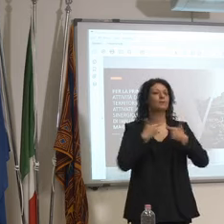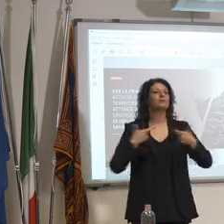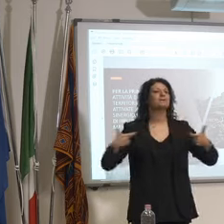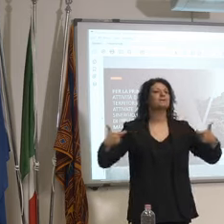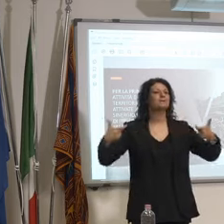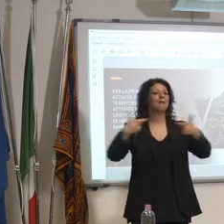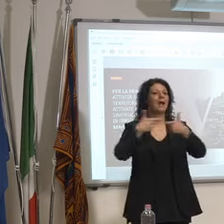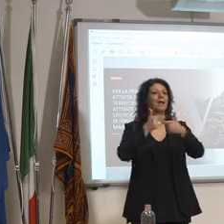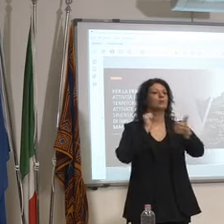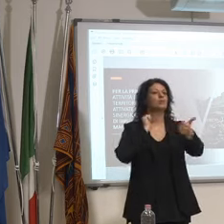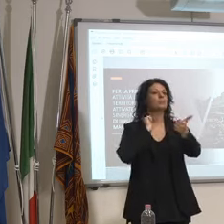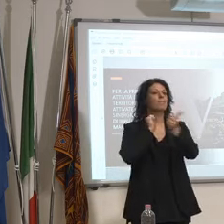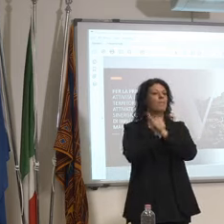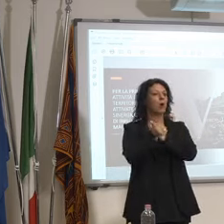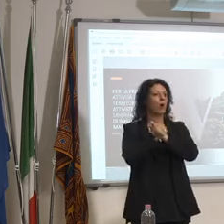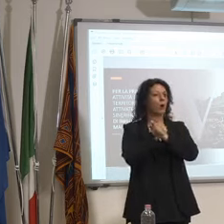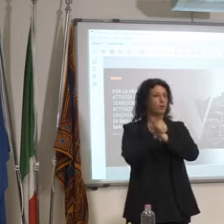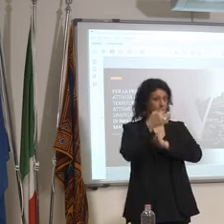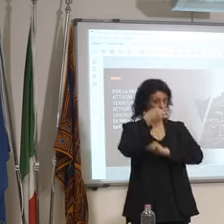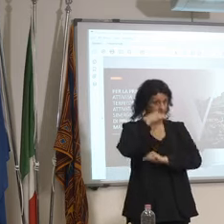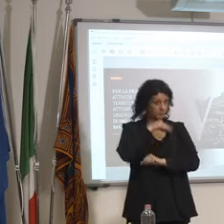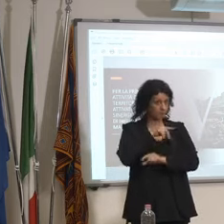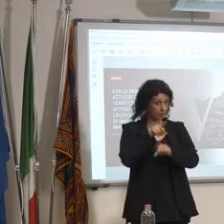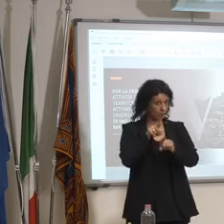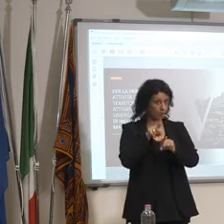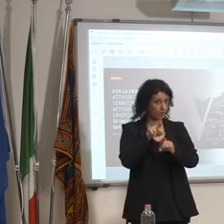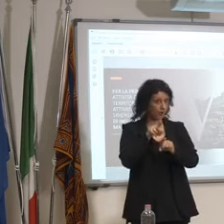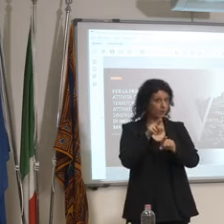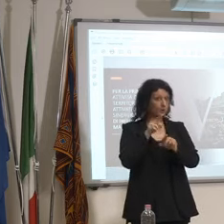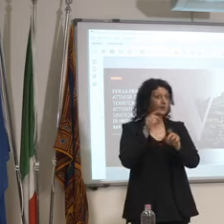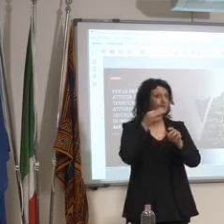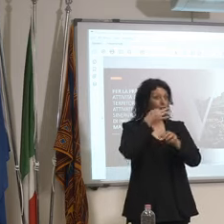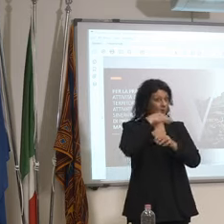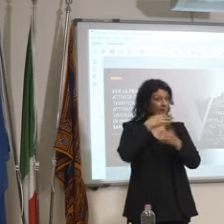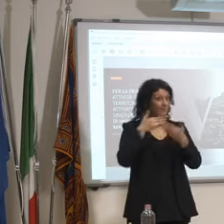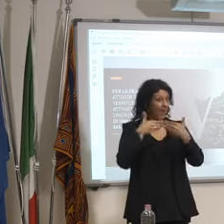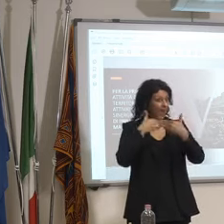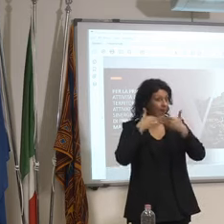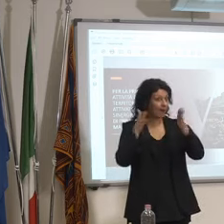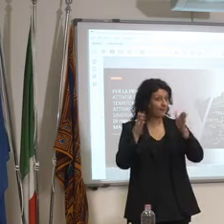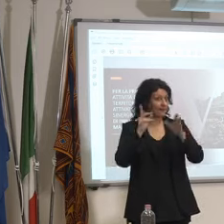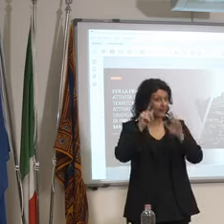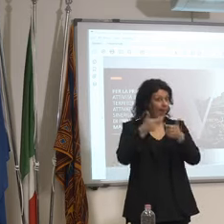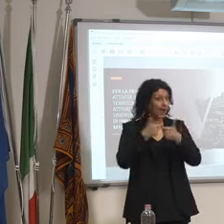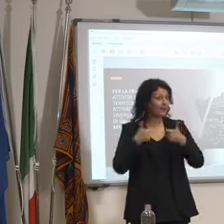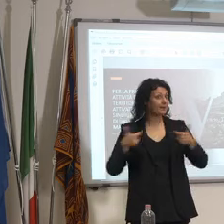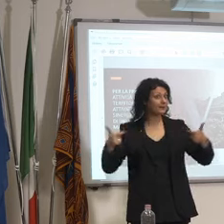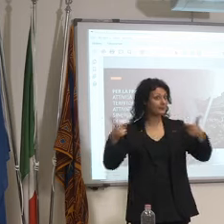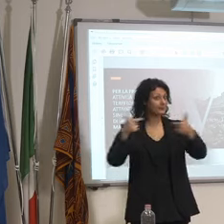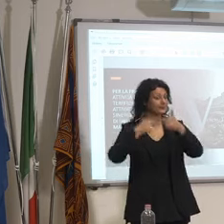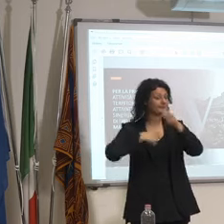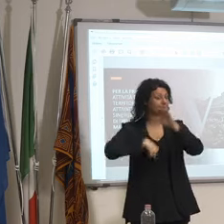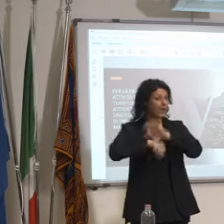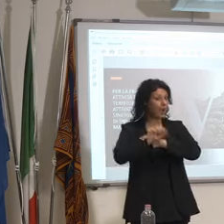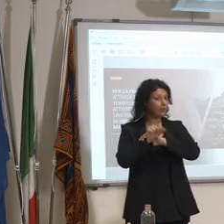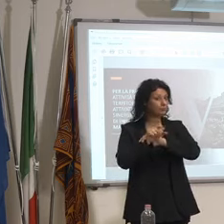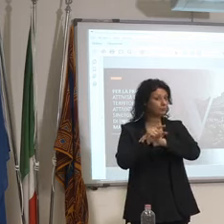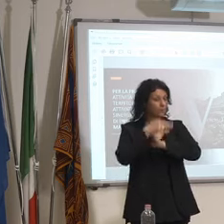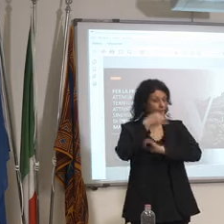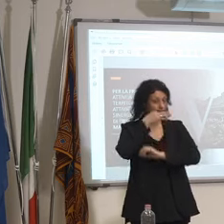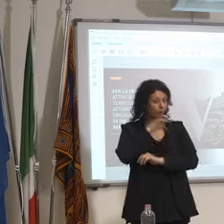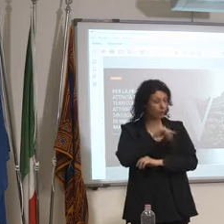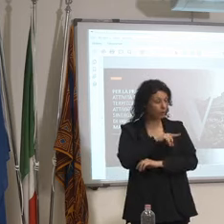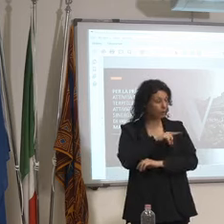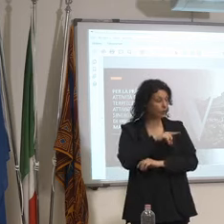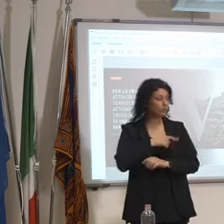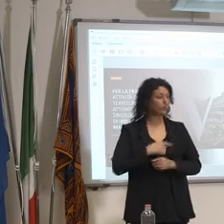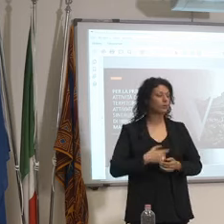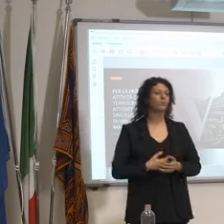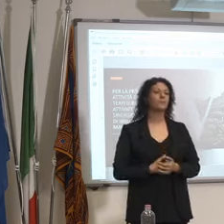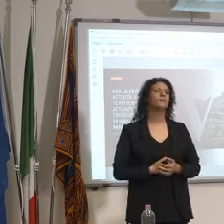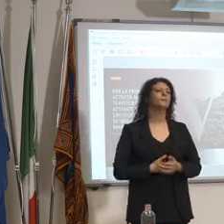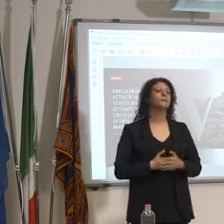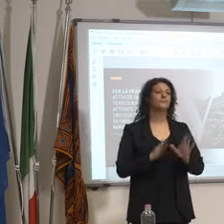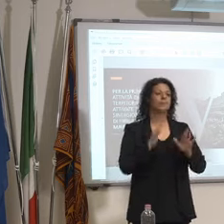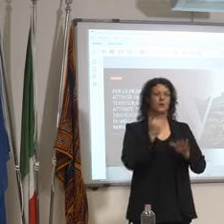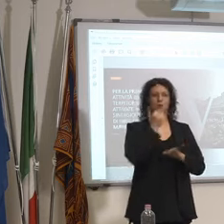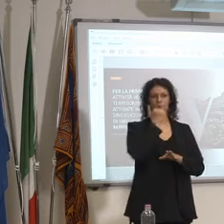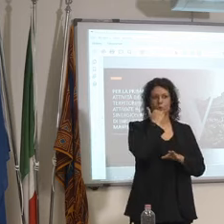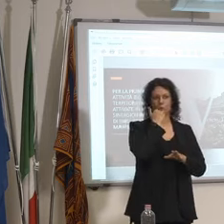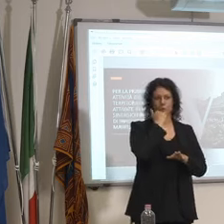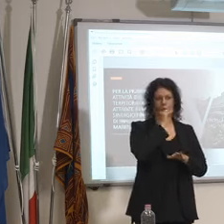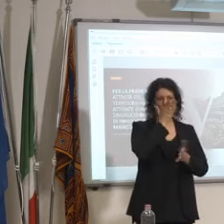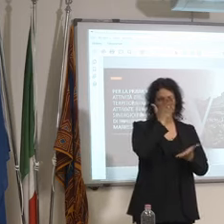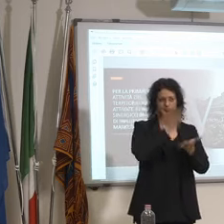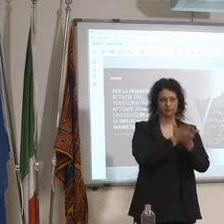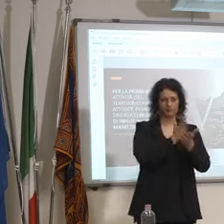se lei riesce a farli aprire anche gli stadi direi che questo punto di vista no perché guarda scusa se ti interrogo